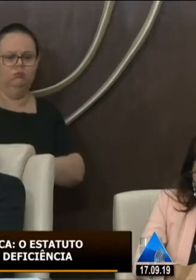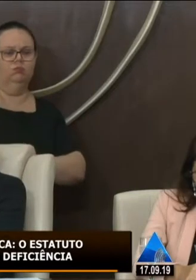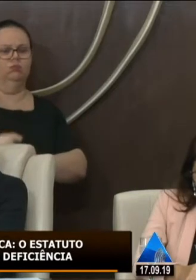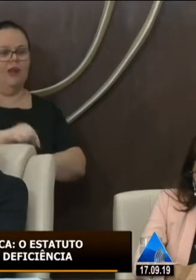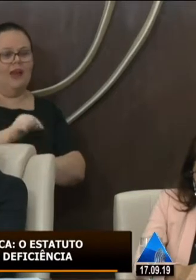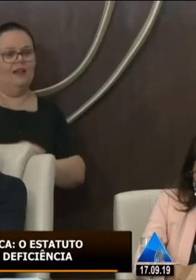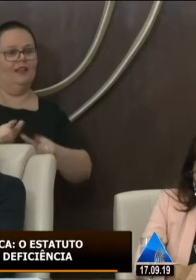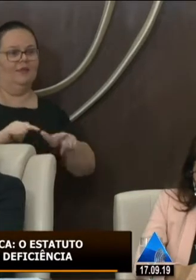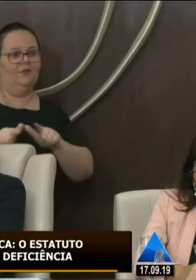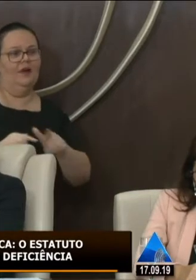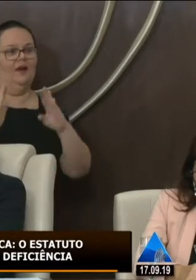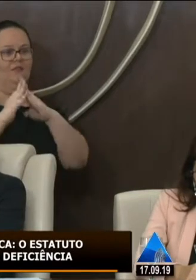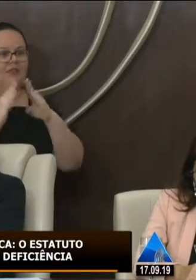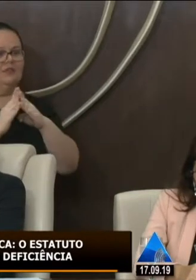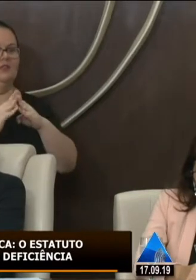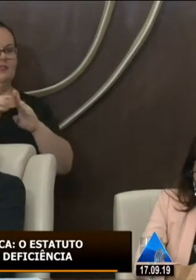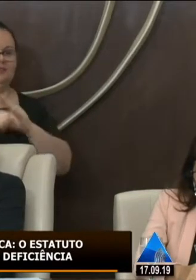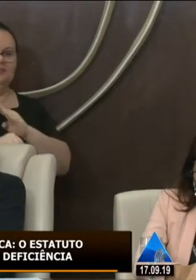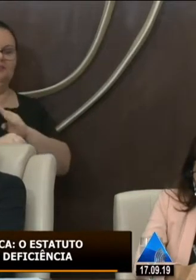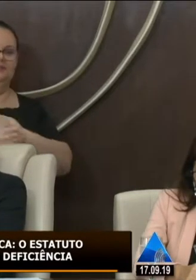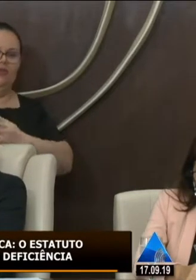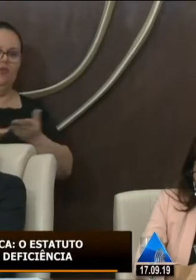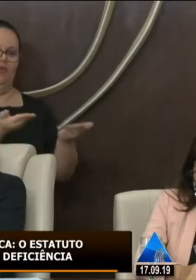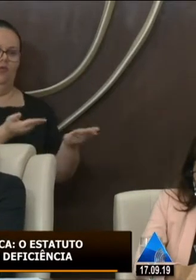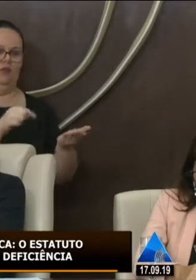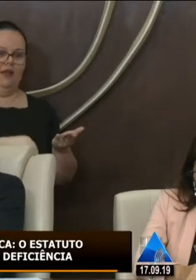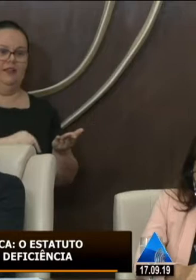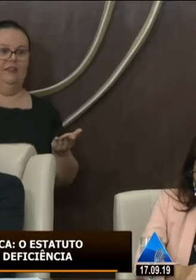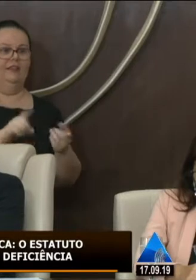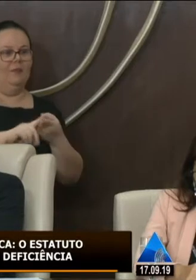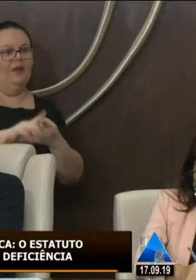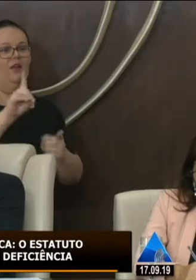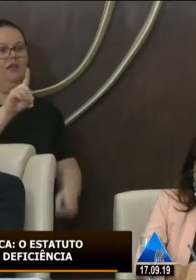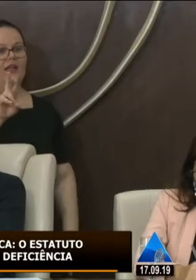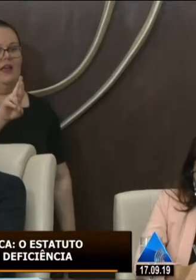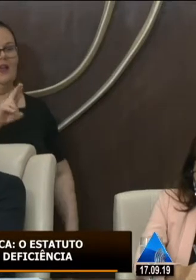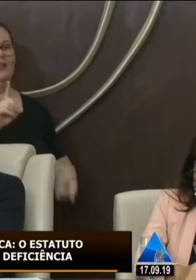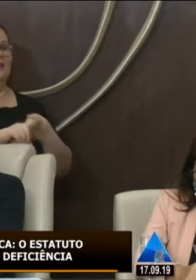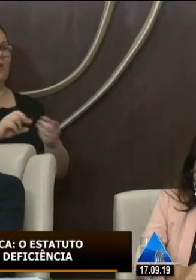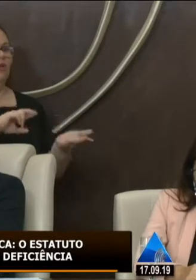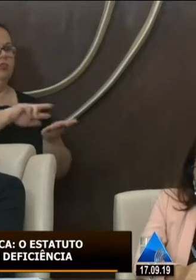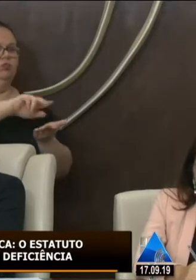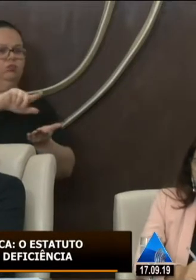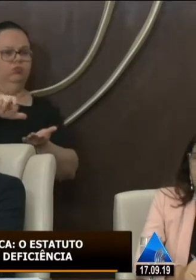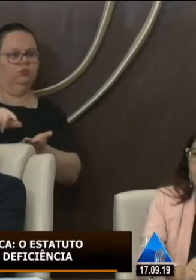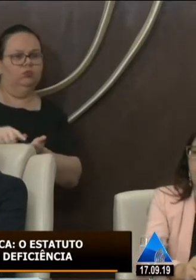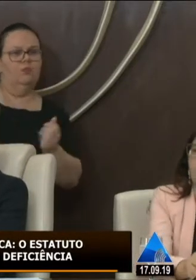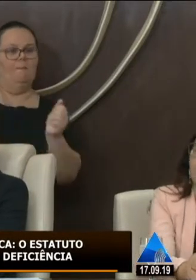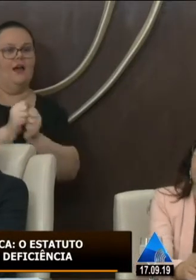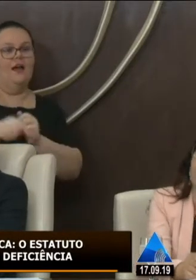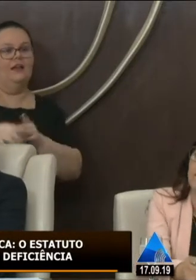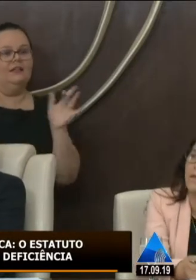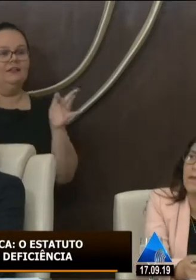habitação assistência social também o UDR e outras instituições presentes aqui ligadas a